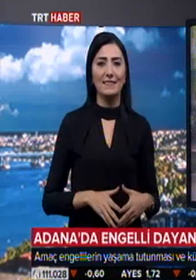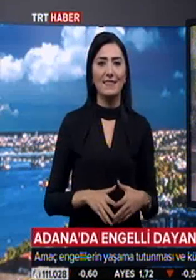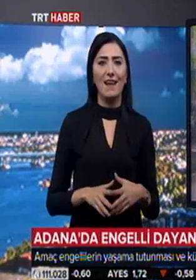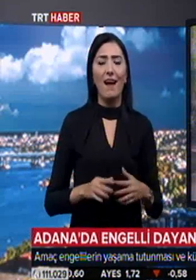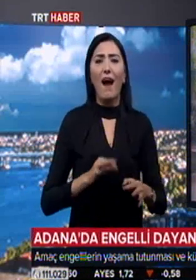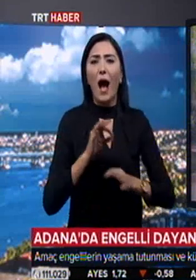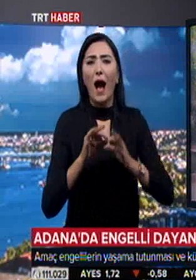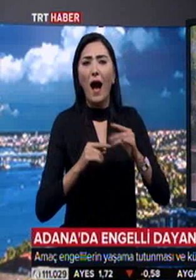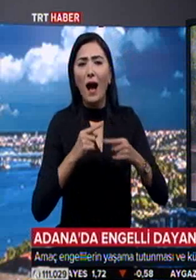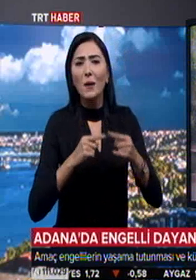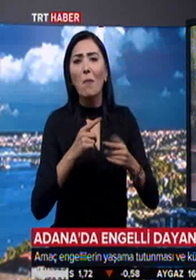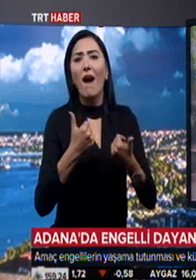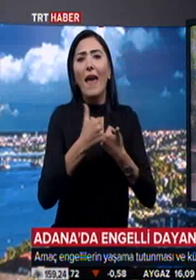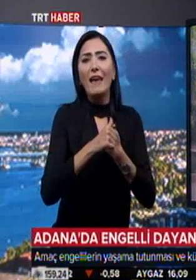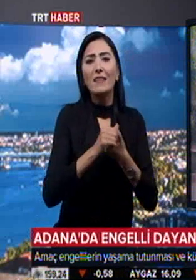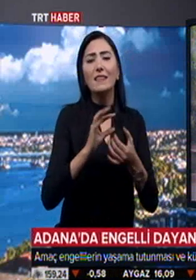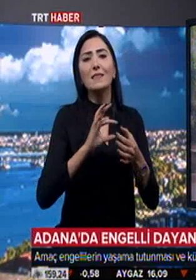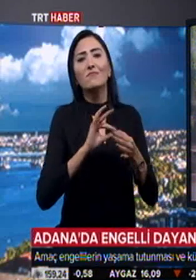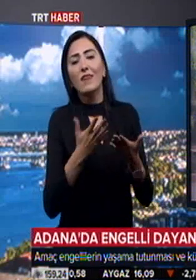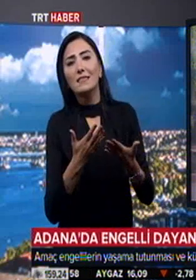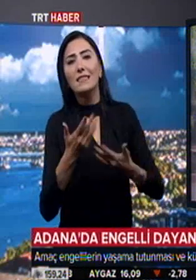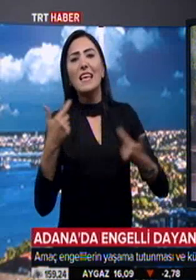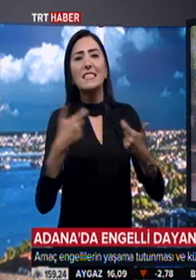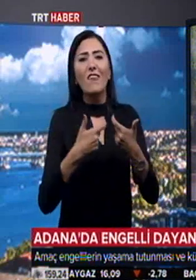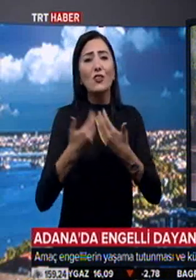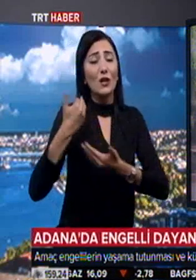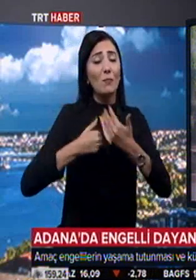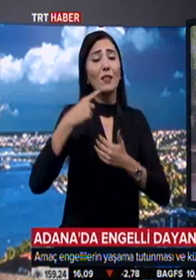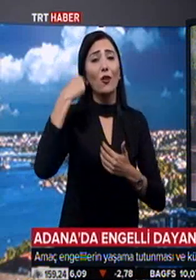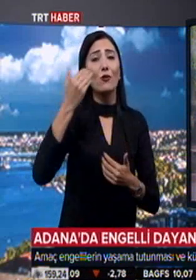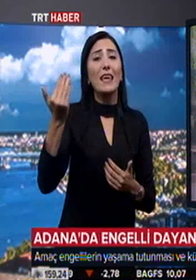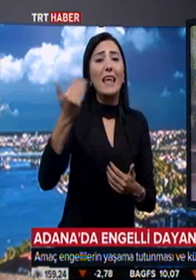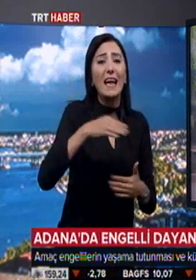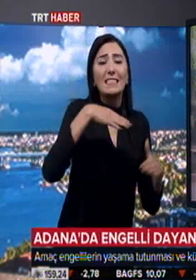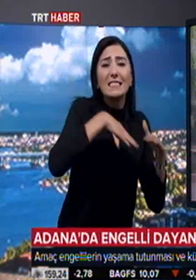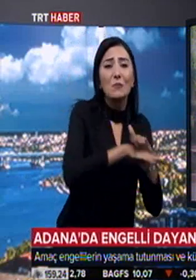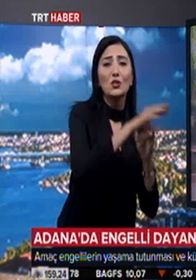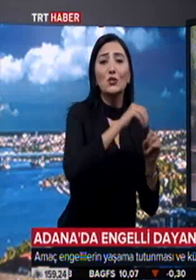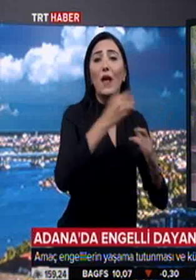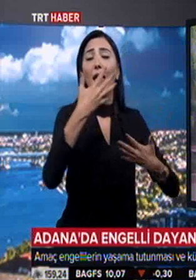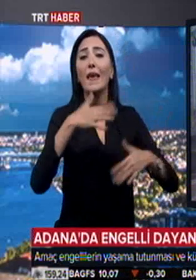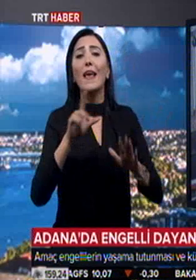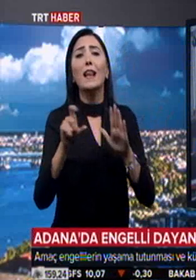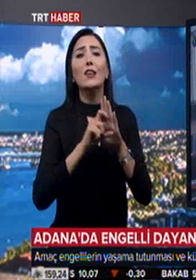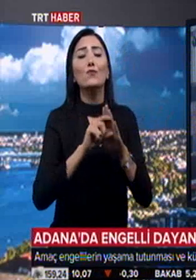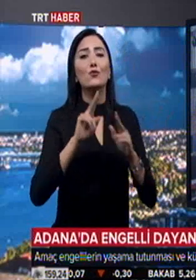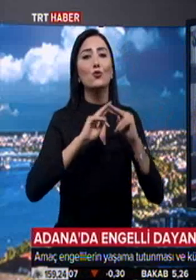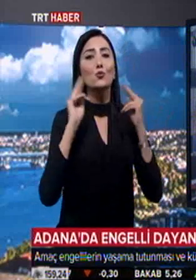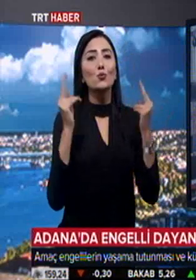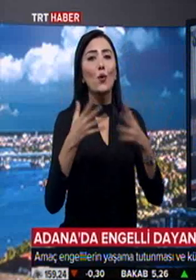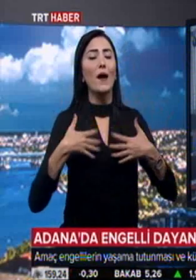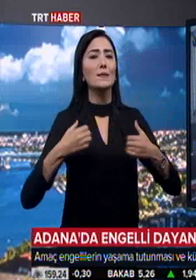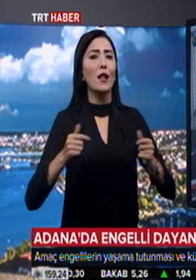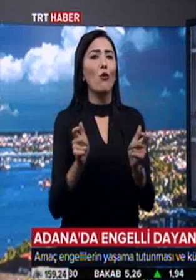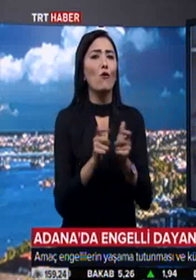Akraba evliliği ve savaş yaralanmalarından dolayı gelen sığınmacılar içerisindeki engelli nüfus Dünya Sağlık Örgütü'nün